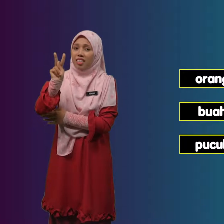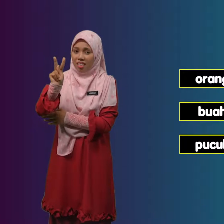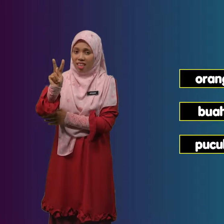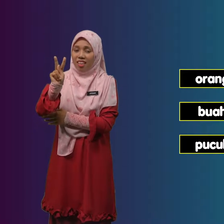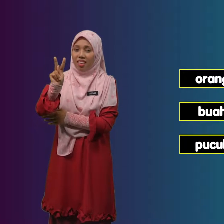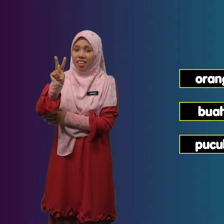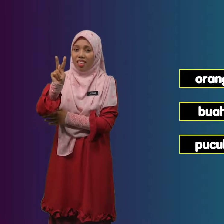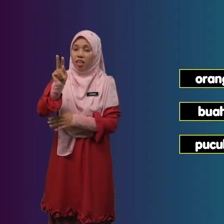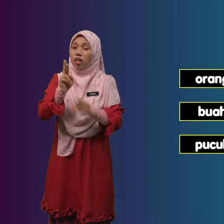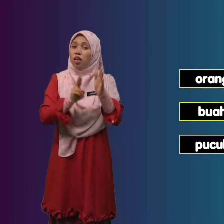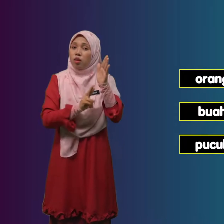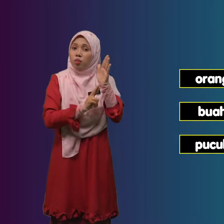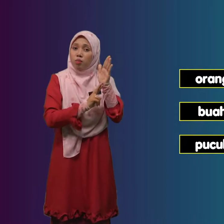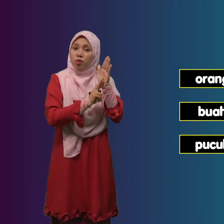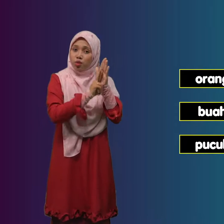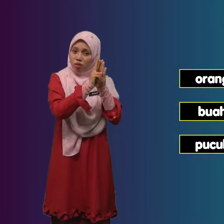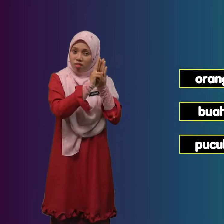P Pucuk